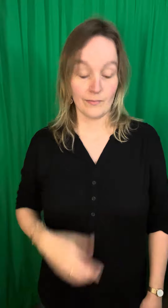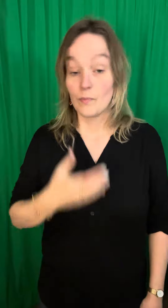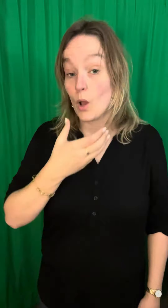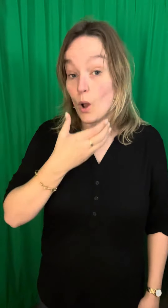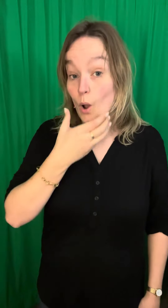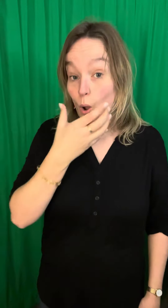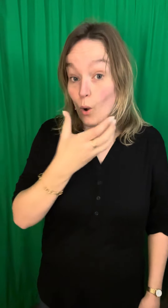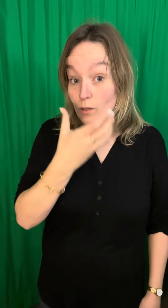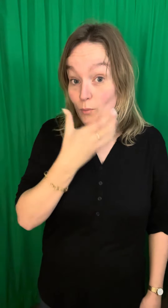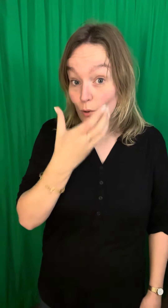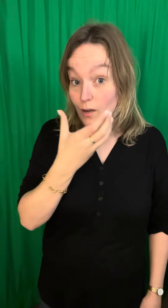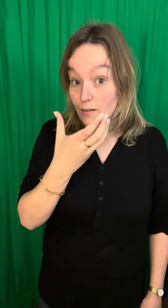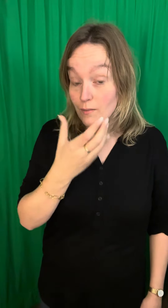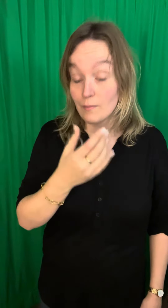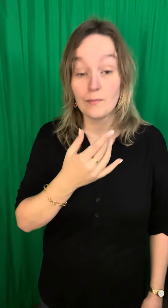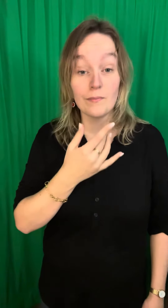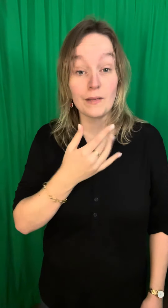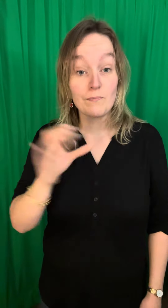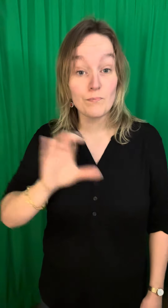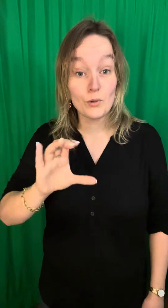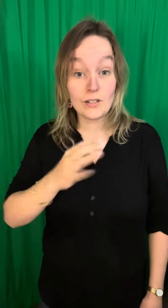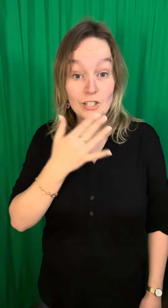Oliebollen met poedersuiker.